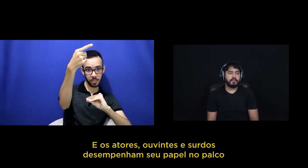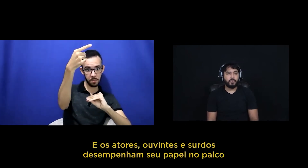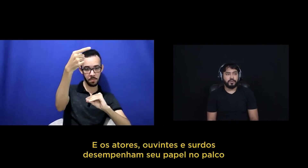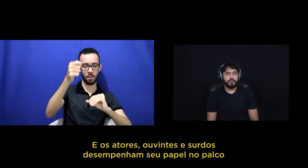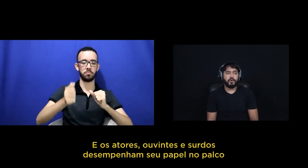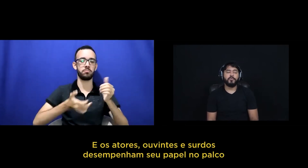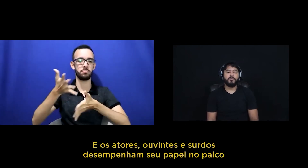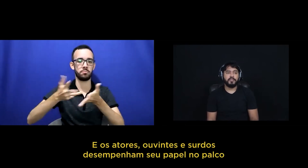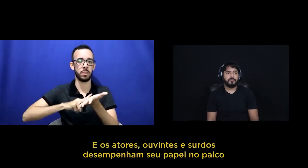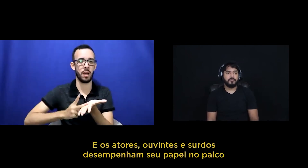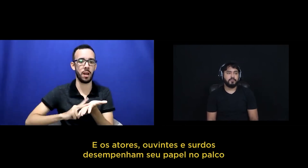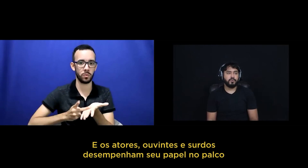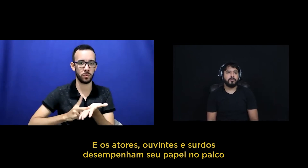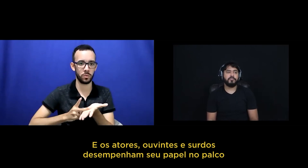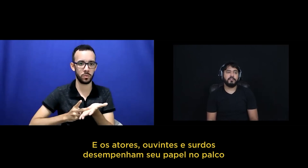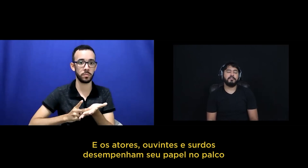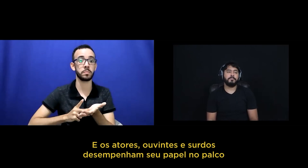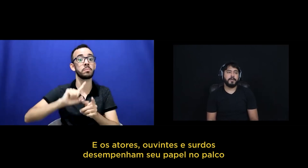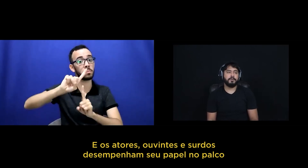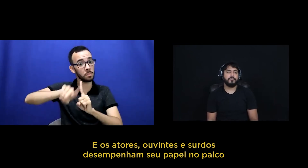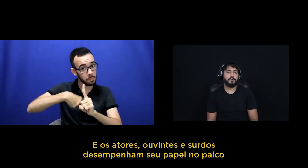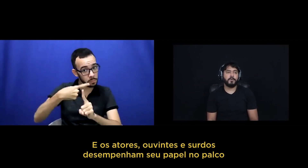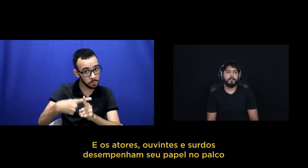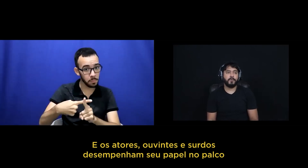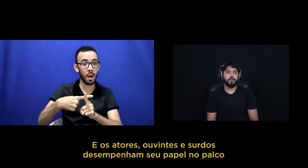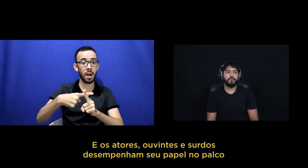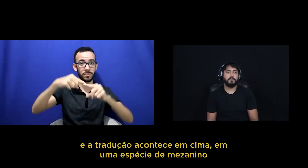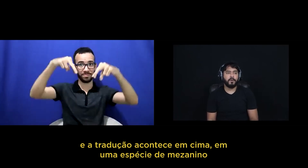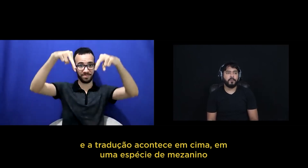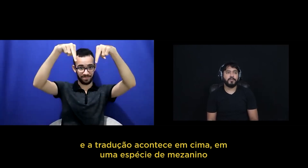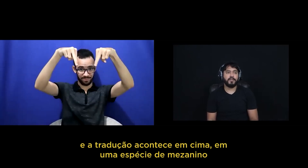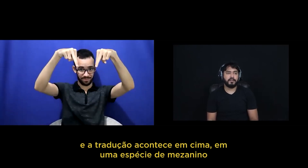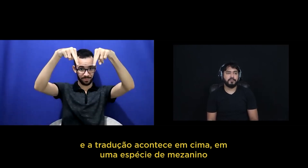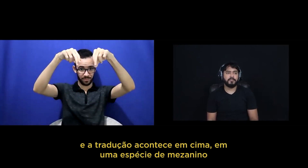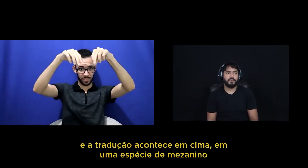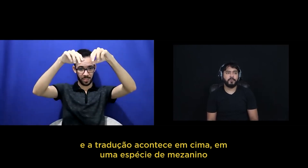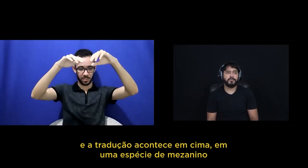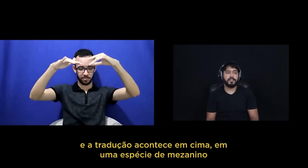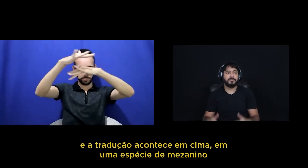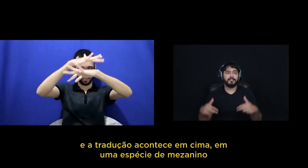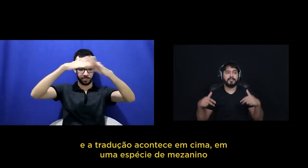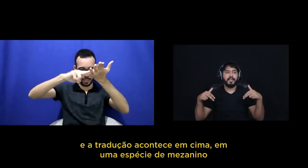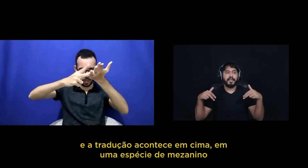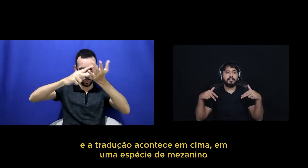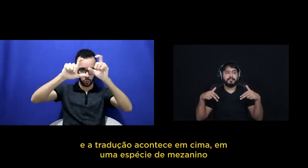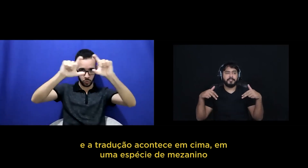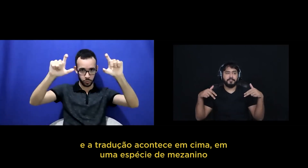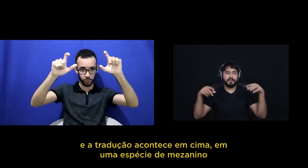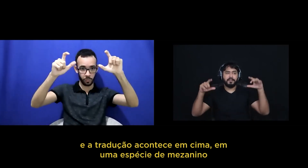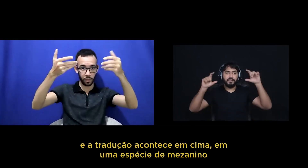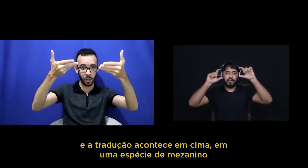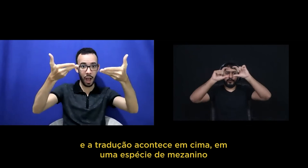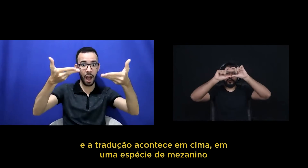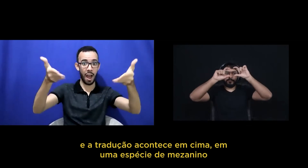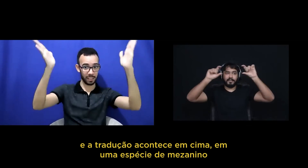atores ouvintes e surdos desempenham o seu papel no palco e a tradução acontece em cima em uma espécie